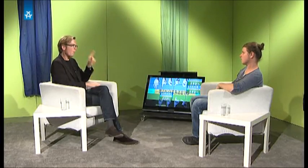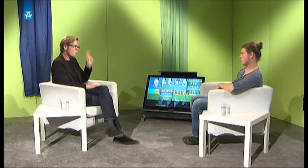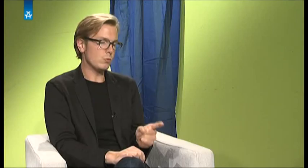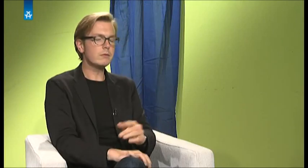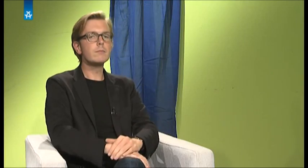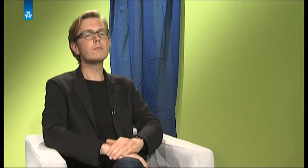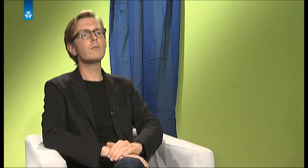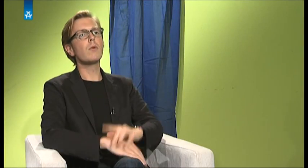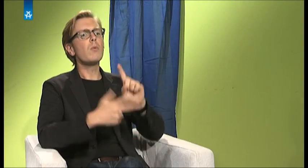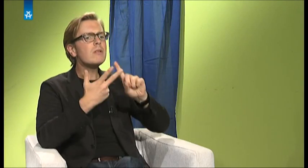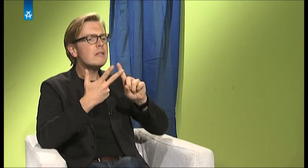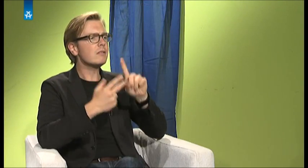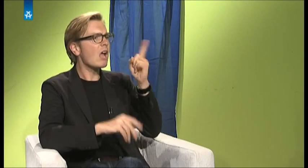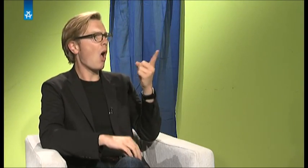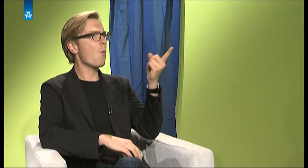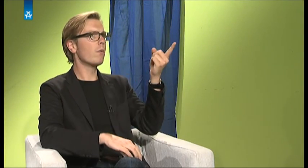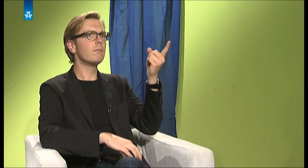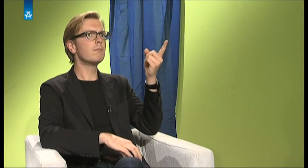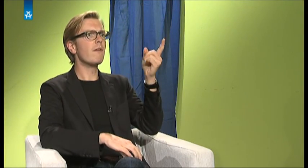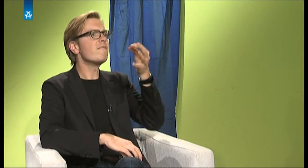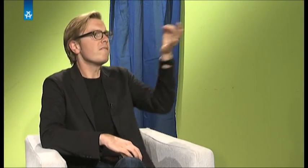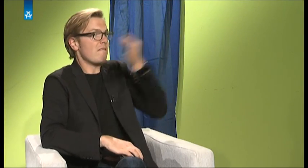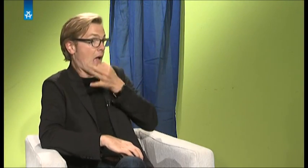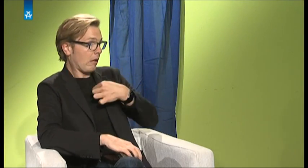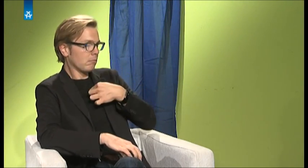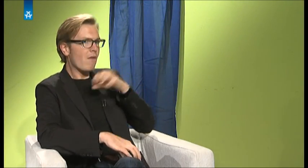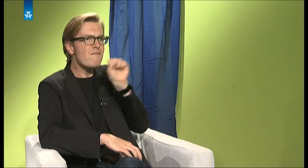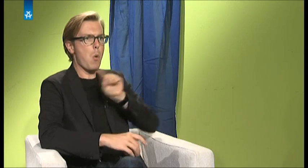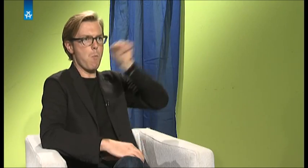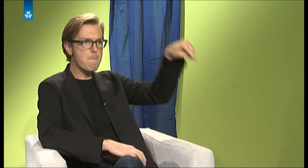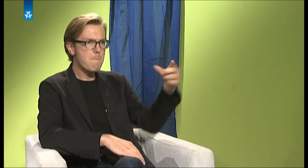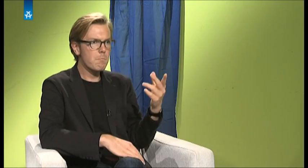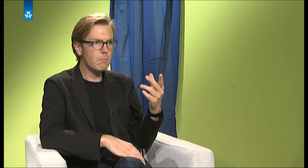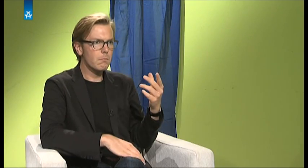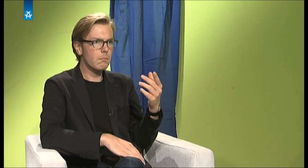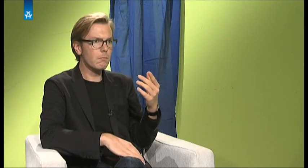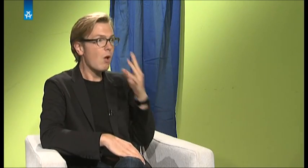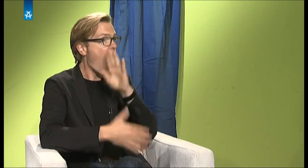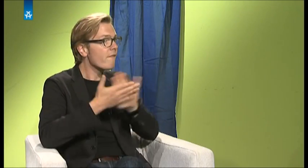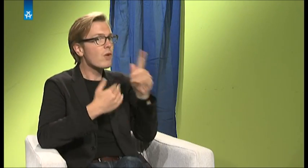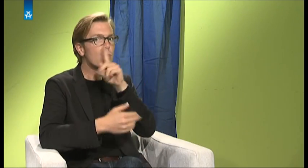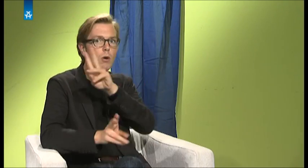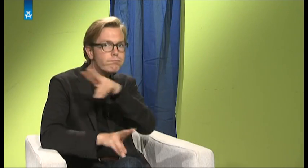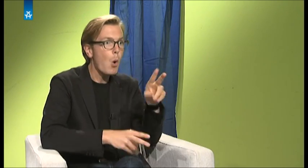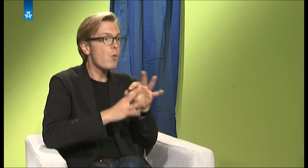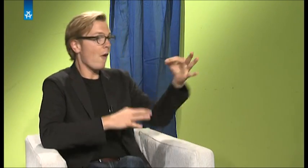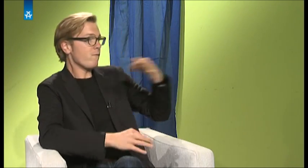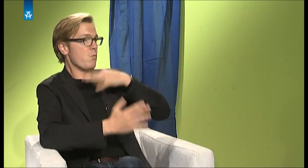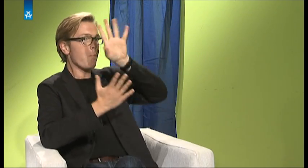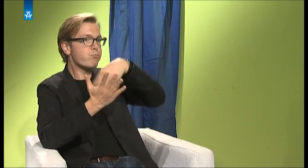Und eine Bedingung war auch, dass ich gefragt wurde, warum ich an die Universität kommen will, ob ich da einfach nur ein bisschen so Sightseeing machen will oder ob ich da